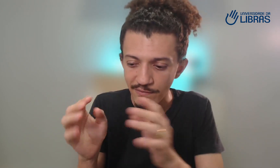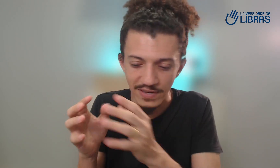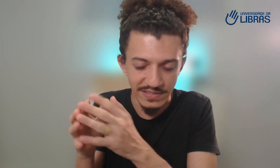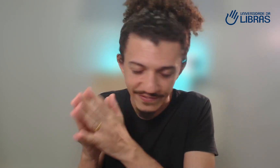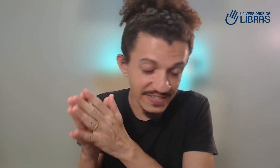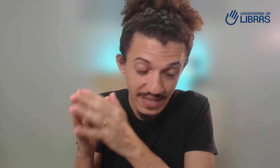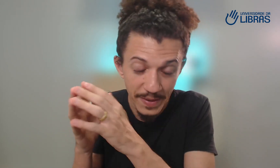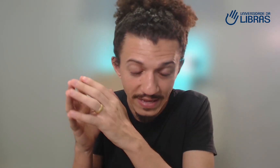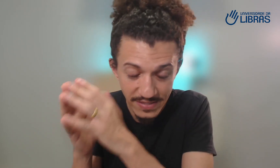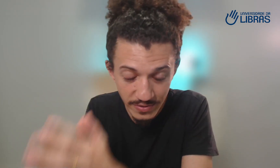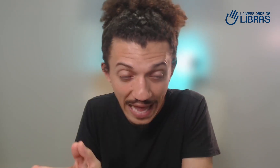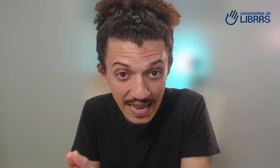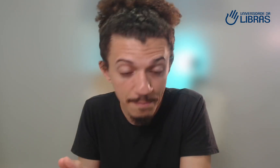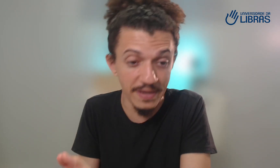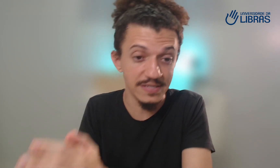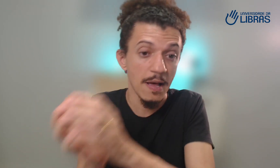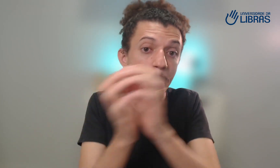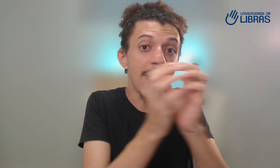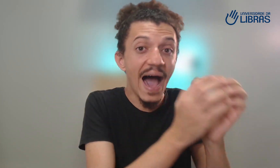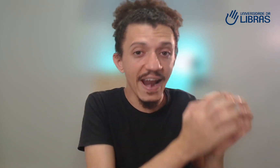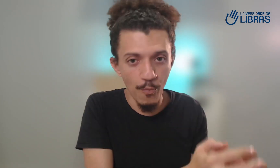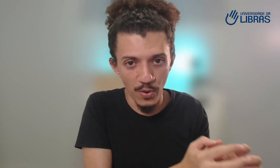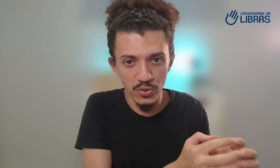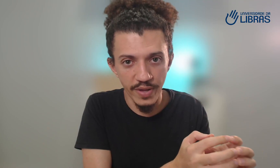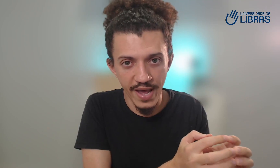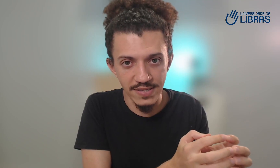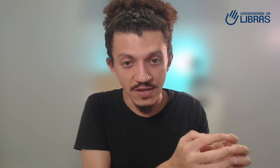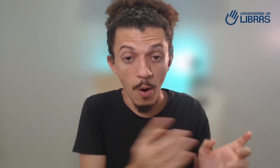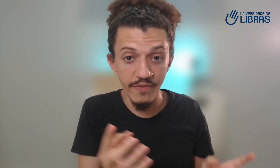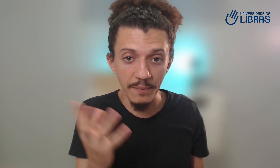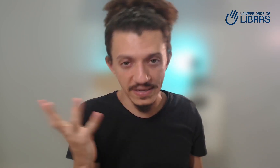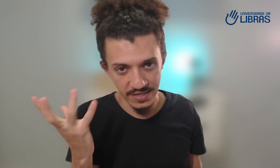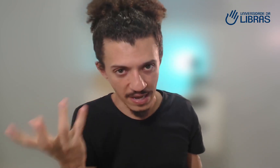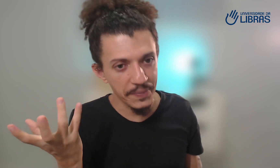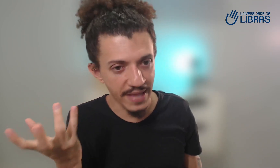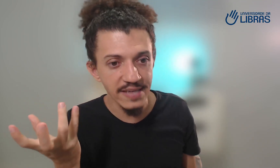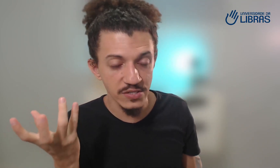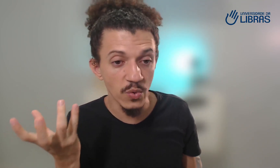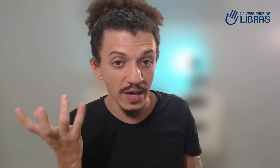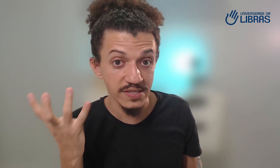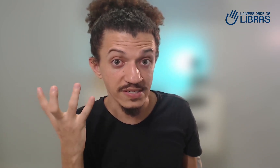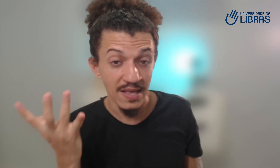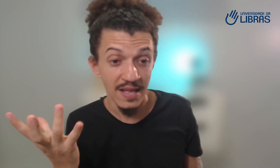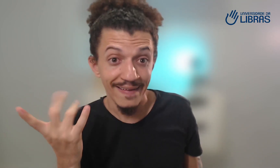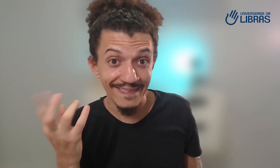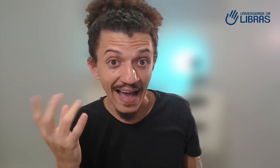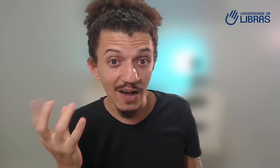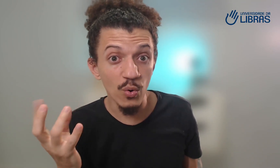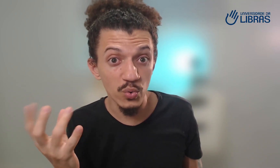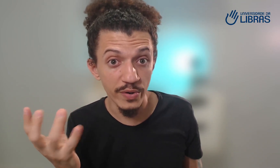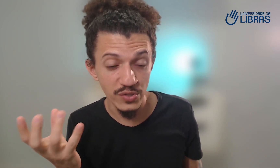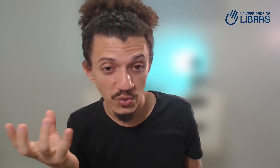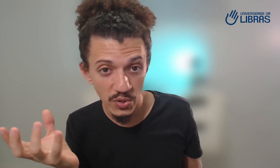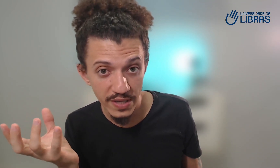está fazendo interpretação da língua para o português, obviamente, tem que captar essas nuances da cultura surda,